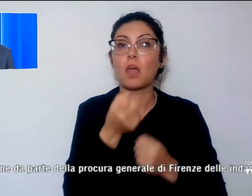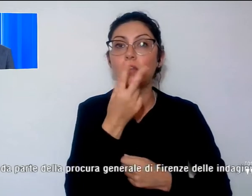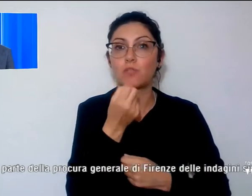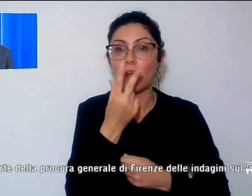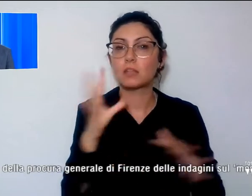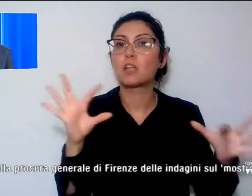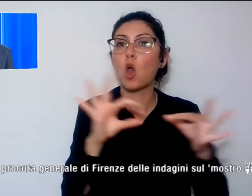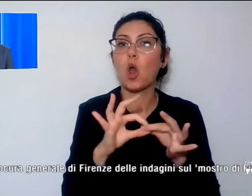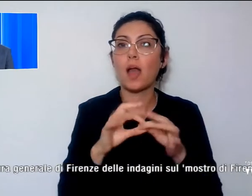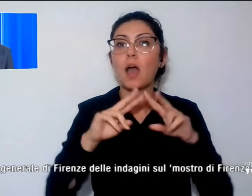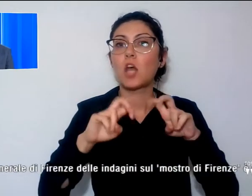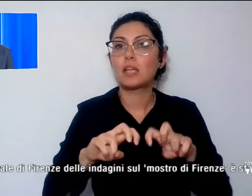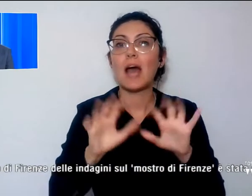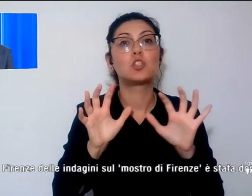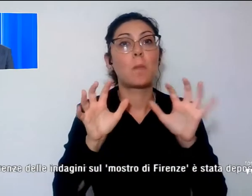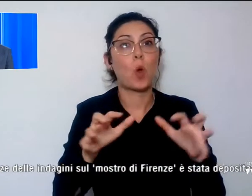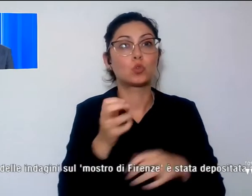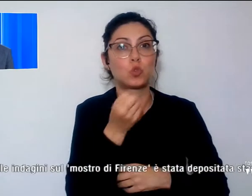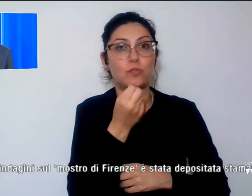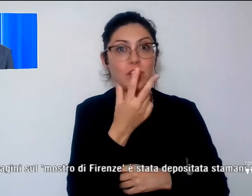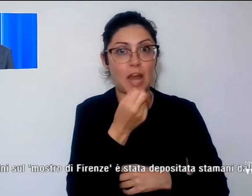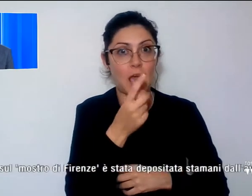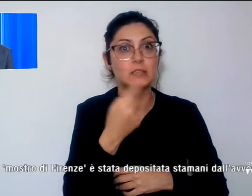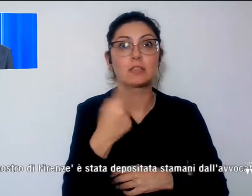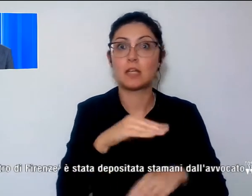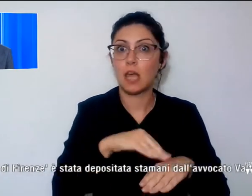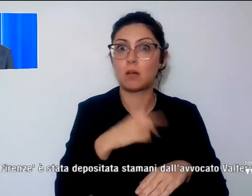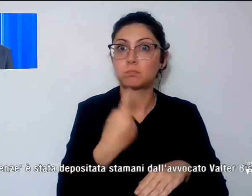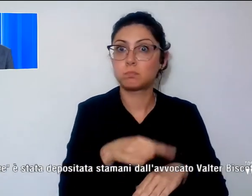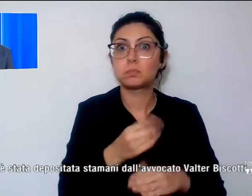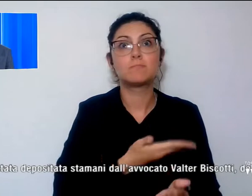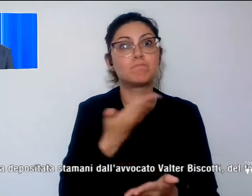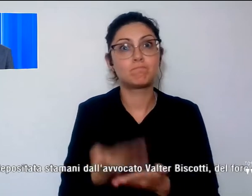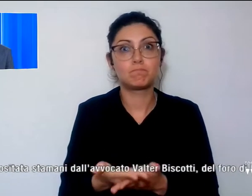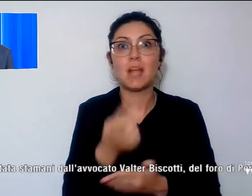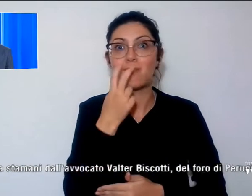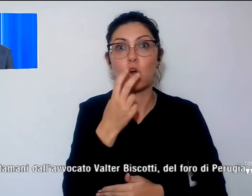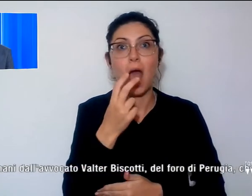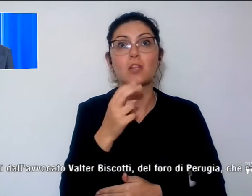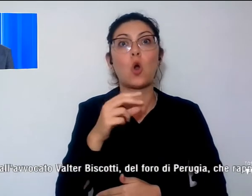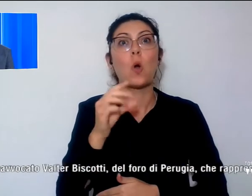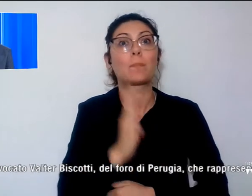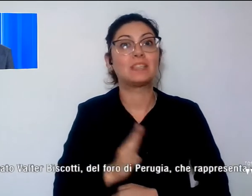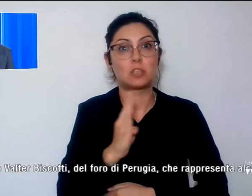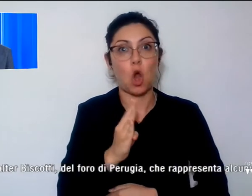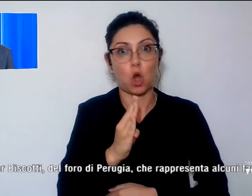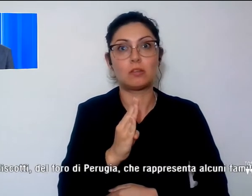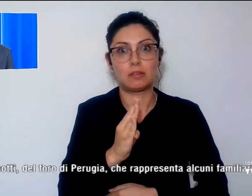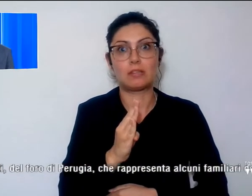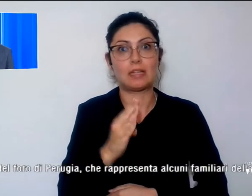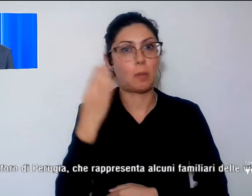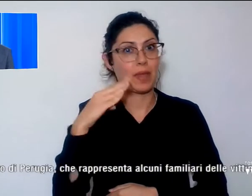mostro di Firenze è stata depositata dall'avvocato Walter Biscotti del Foro di Perugia, che